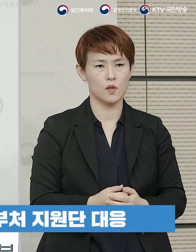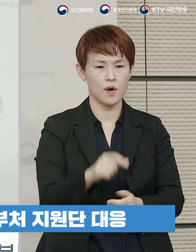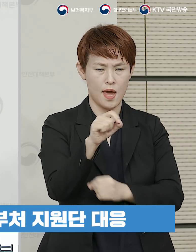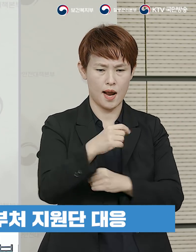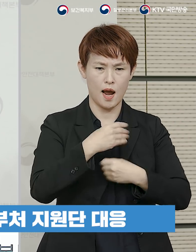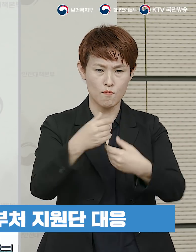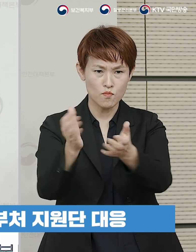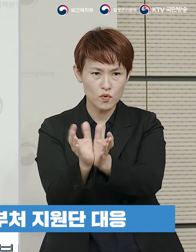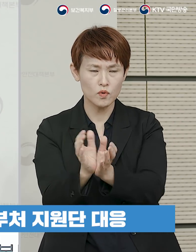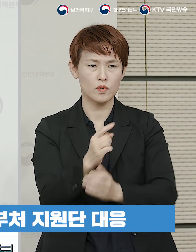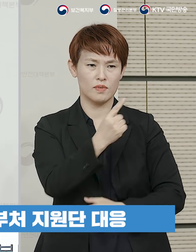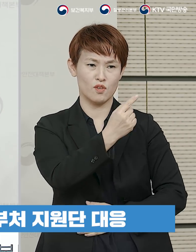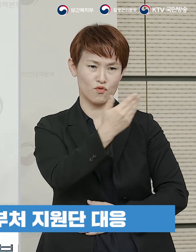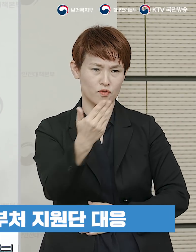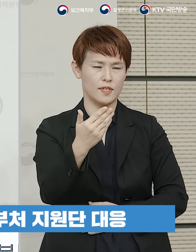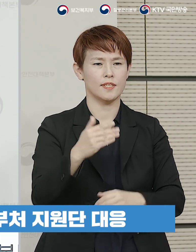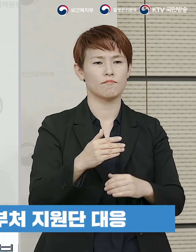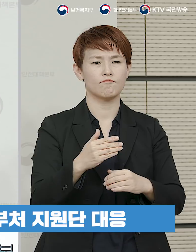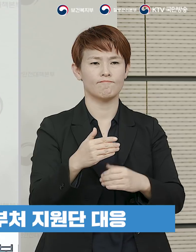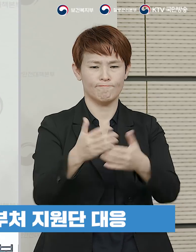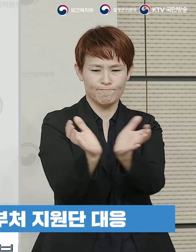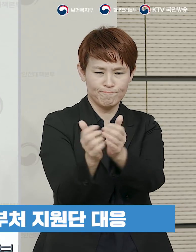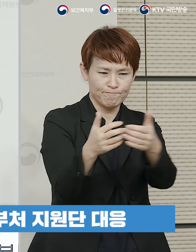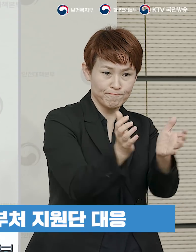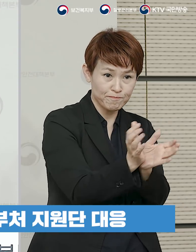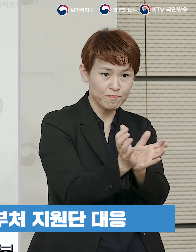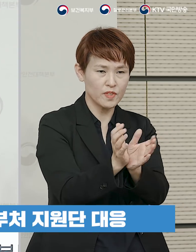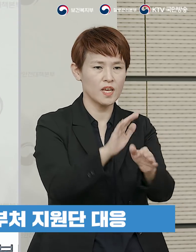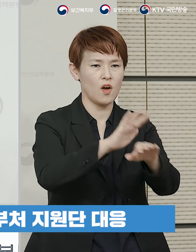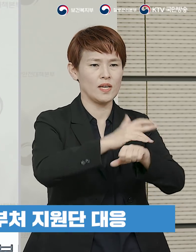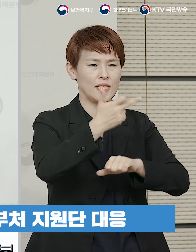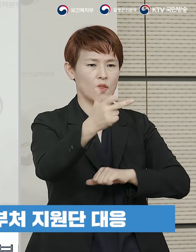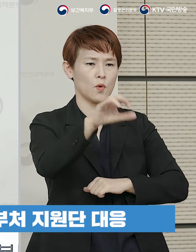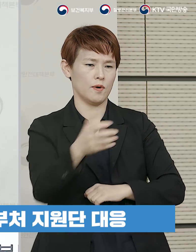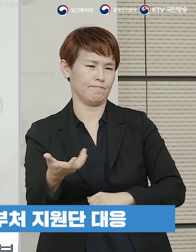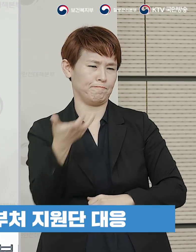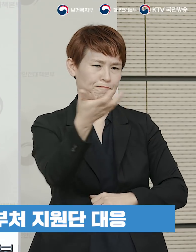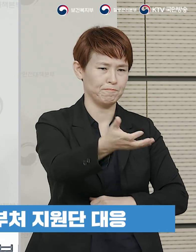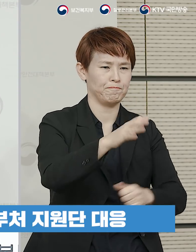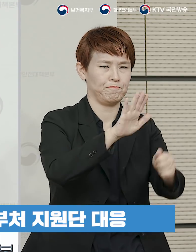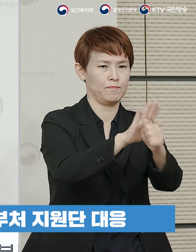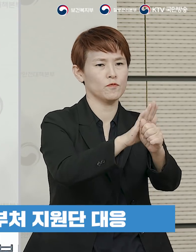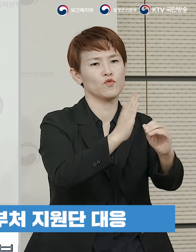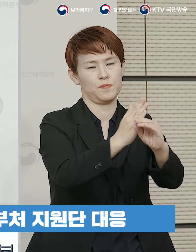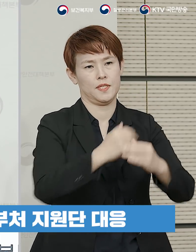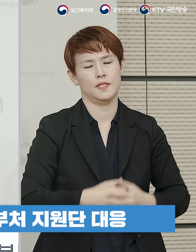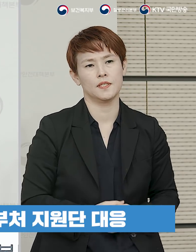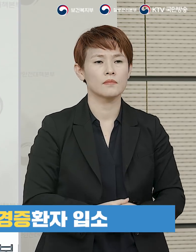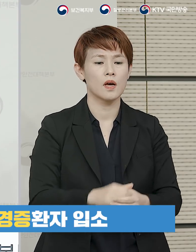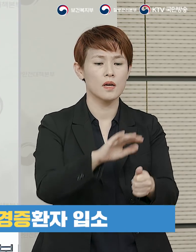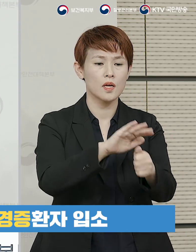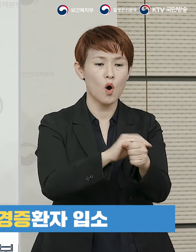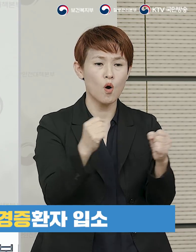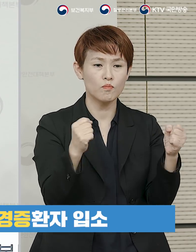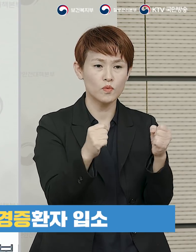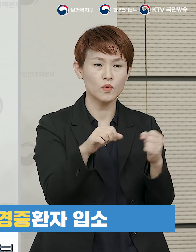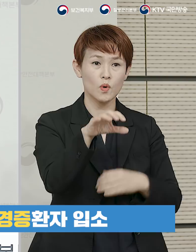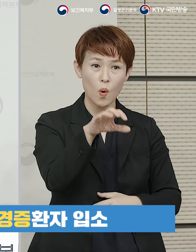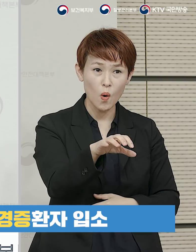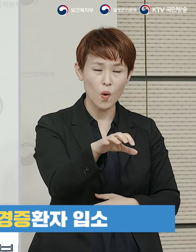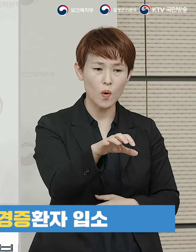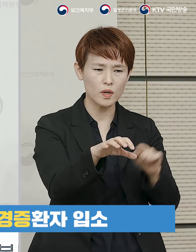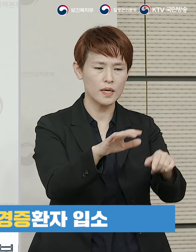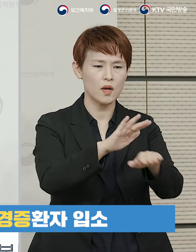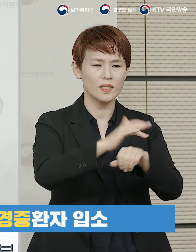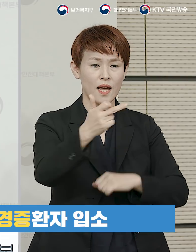소방청 등으로 구성된 범부처 특별대책지원단을 경산으로 이전 대응하고 있습니다 경상북도는